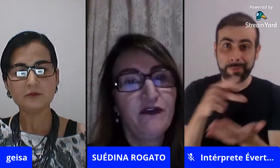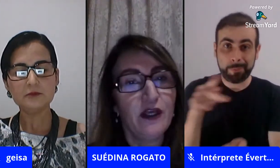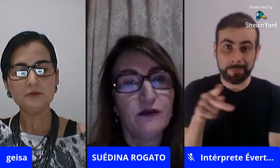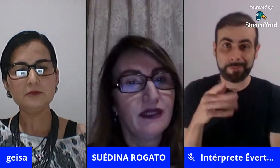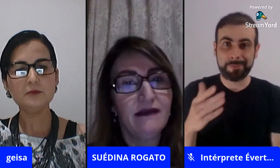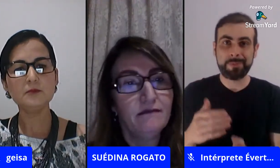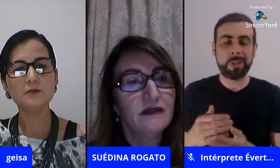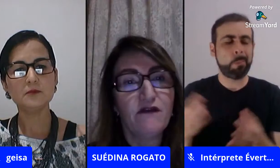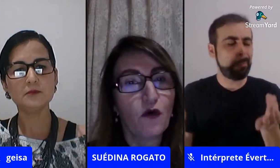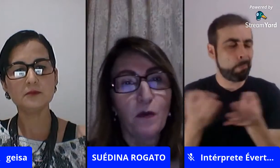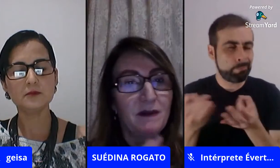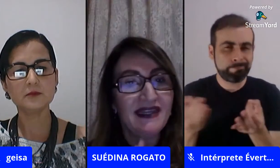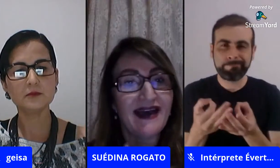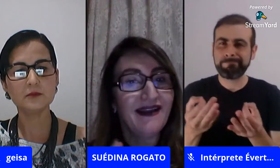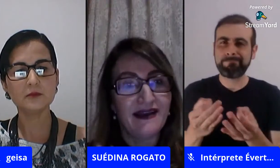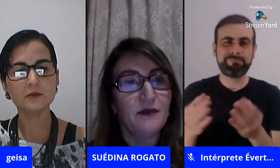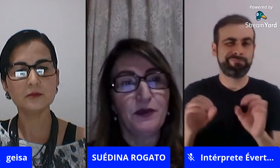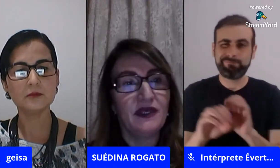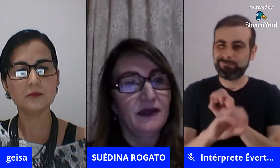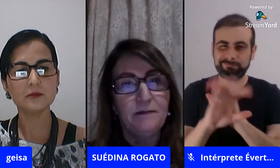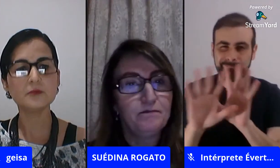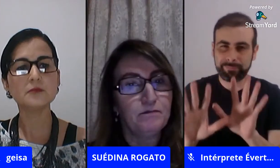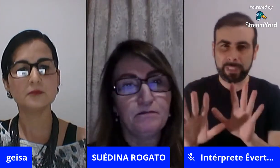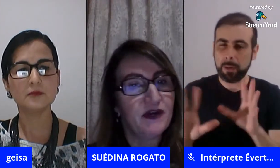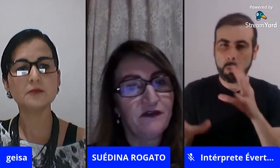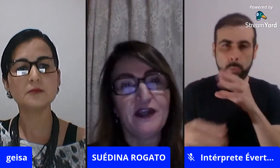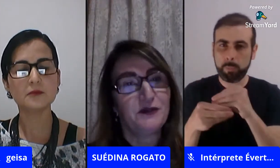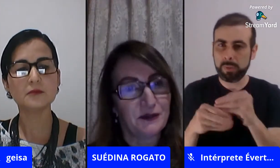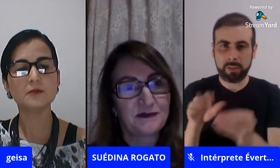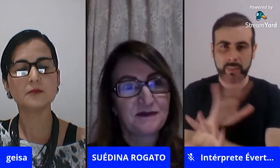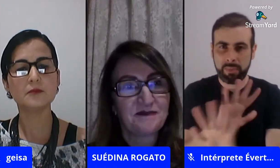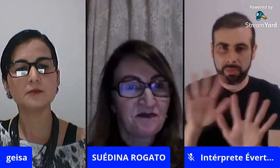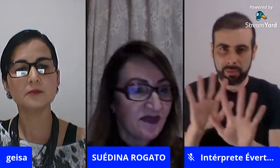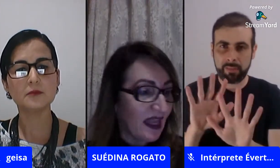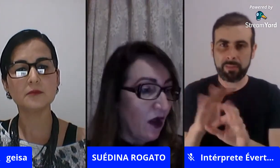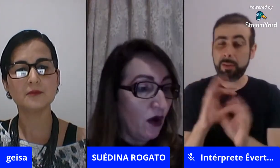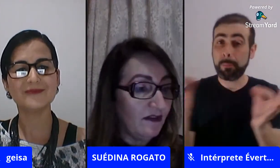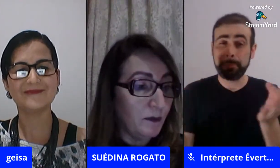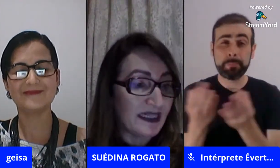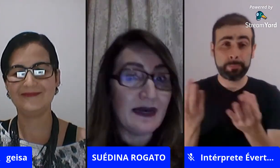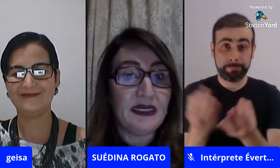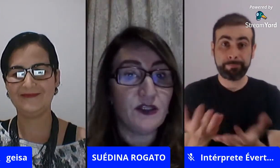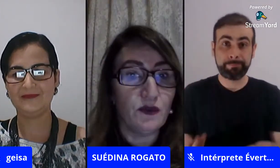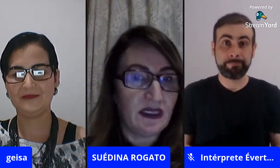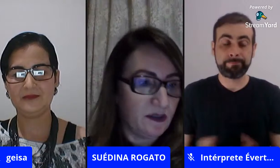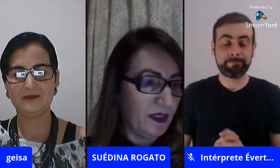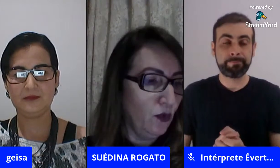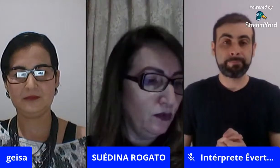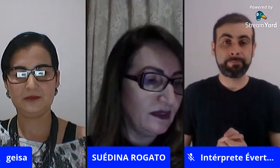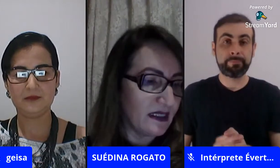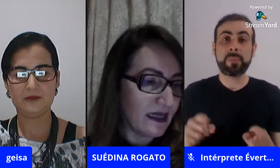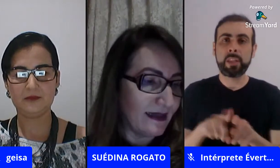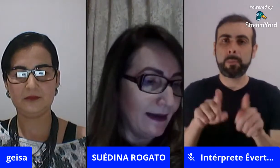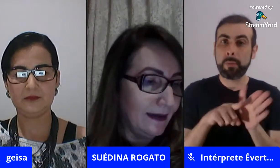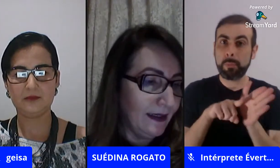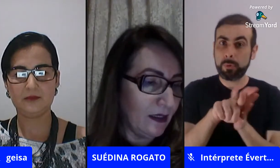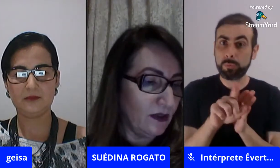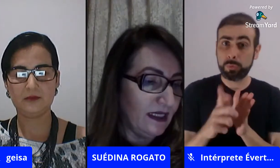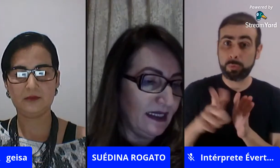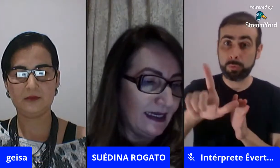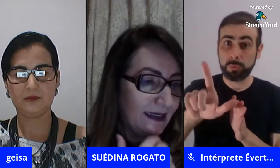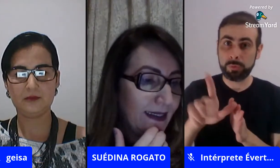sim claro perfeito nem vou complementar nada porque perfeito olha vou passar para as outras